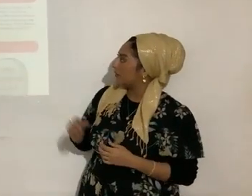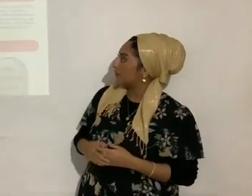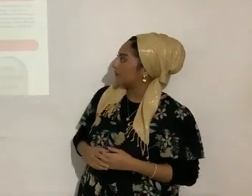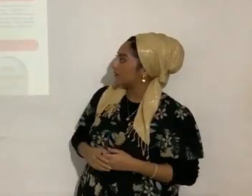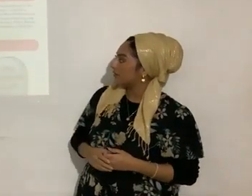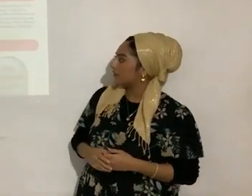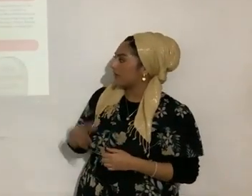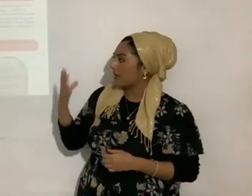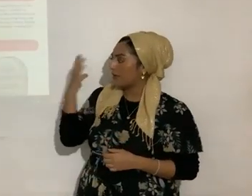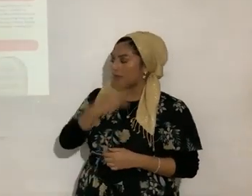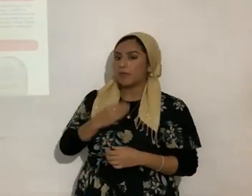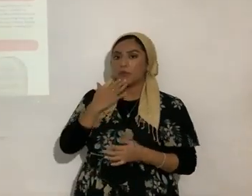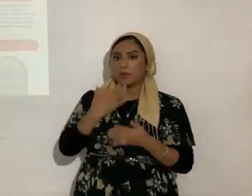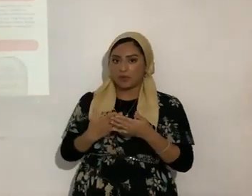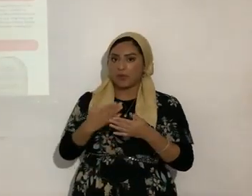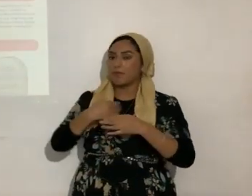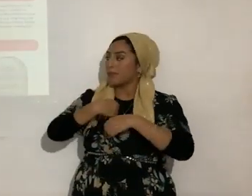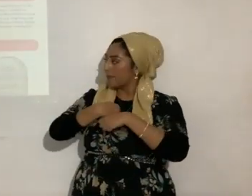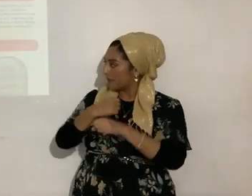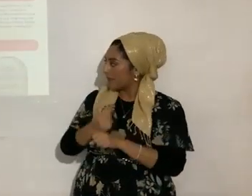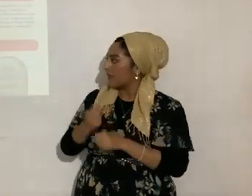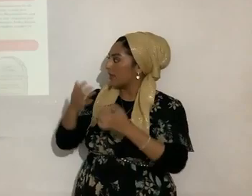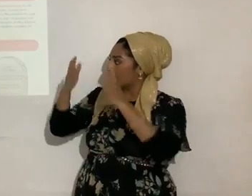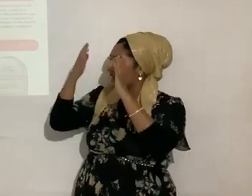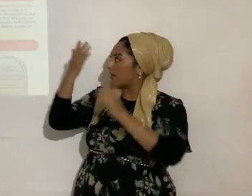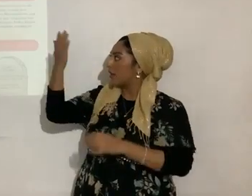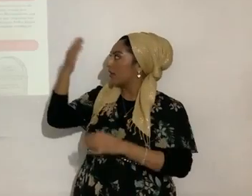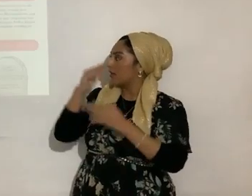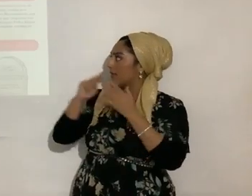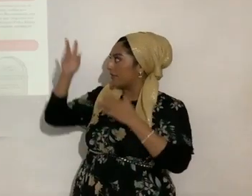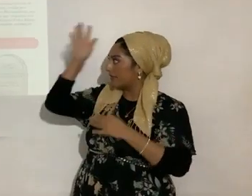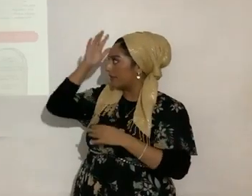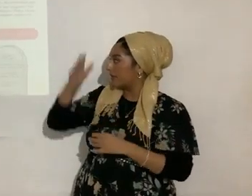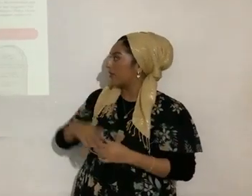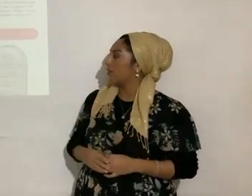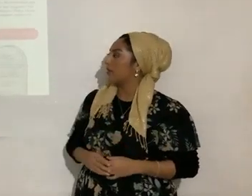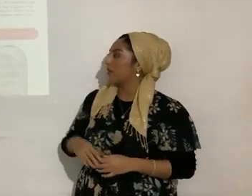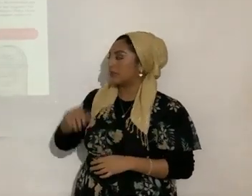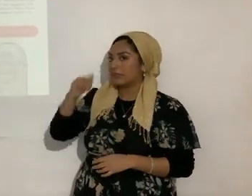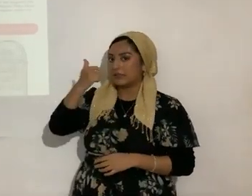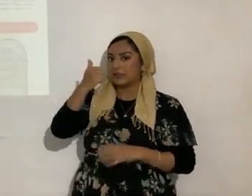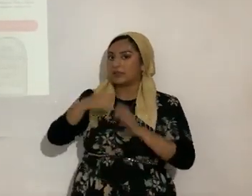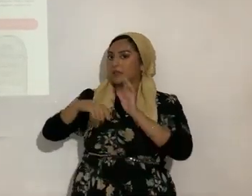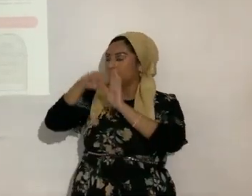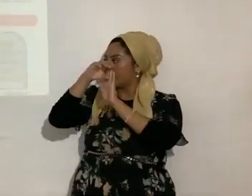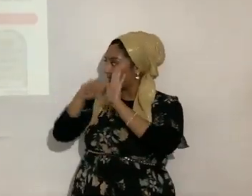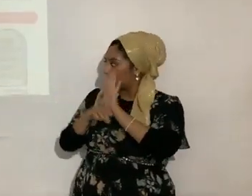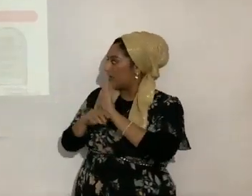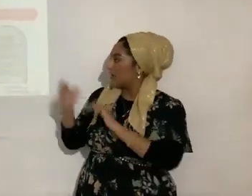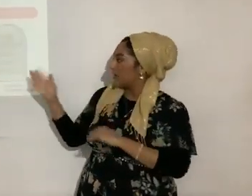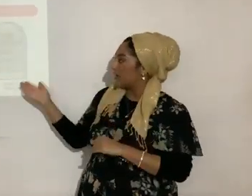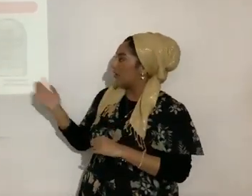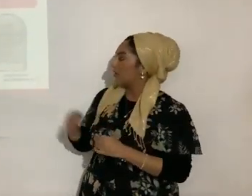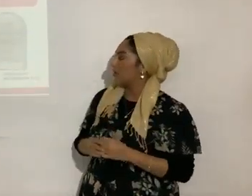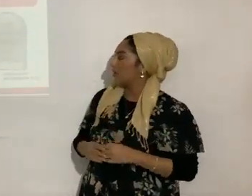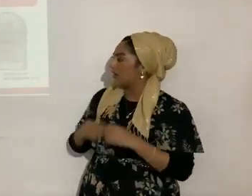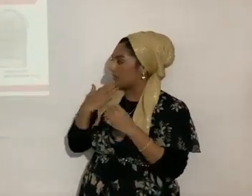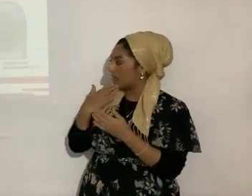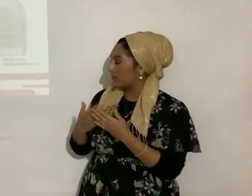está muy bien hecha la revista Gloria del Eterno, ¿de acuerdo? Los diez mandamientos, seguimos, está muy bien, mucho,